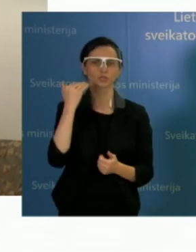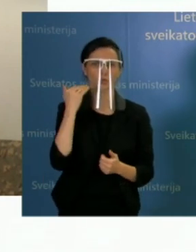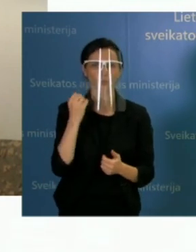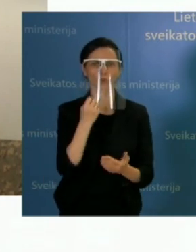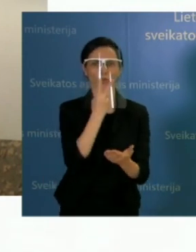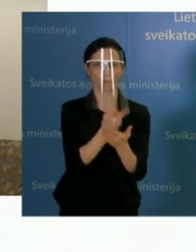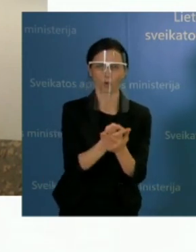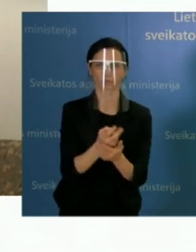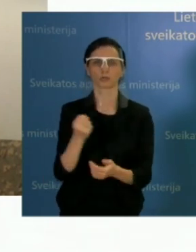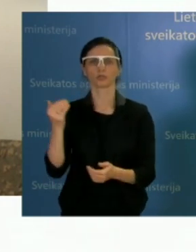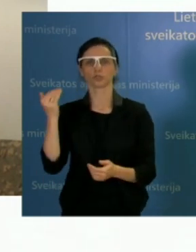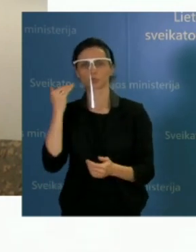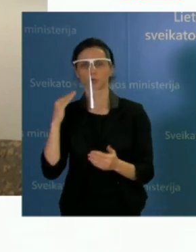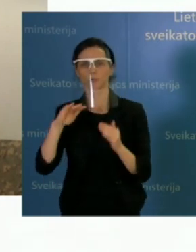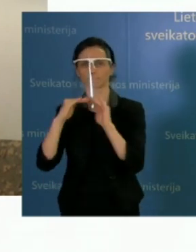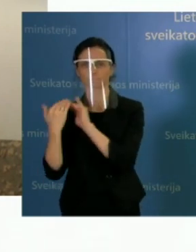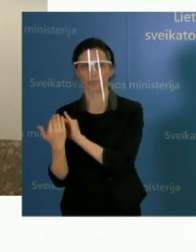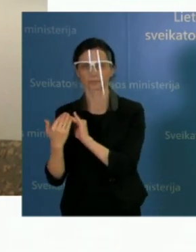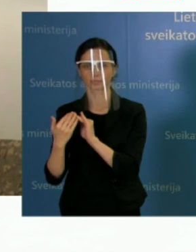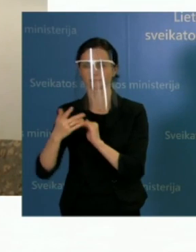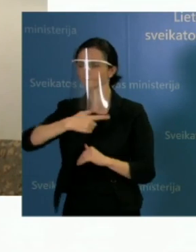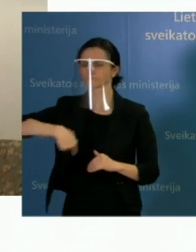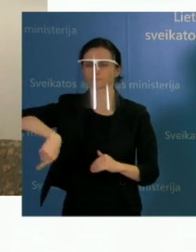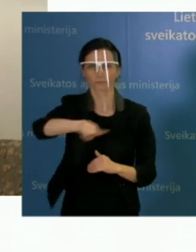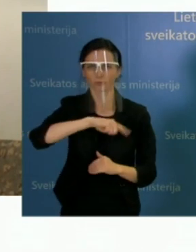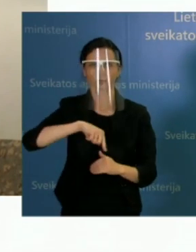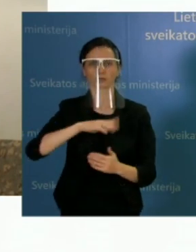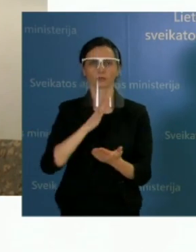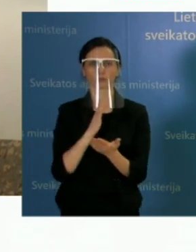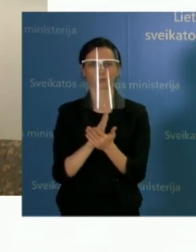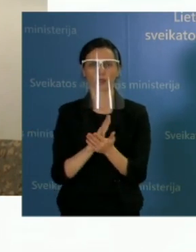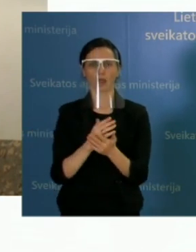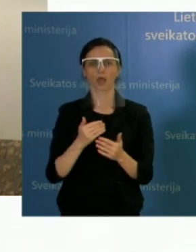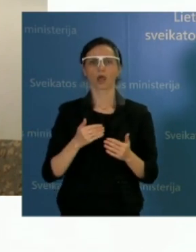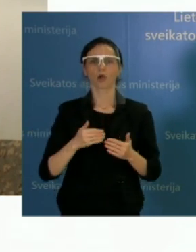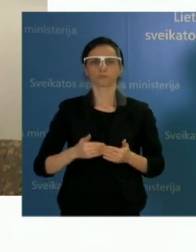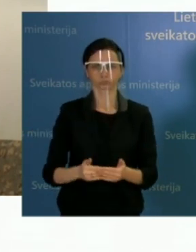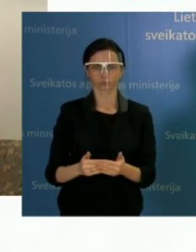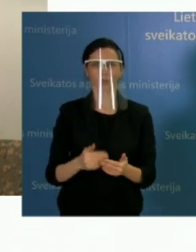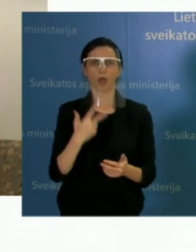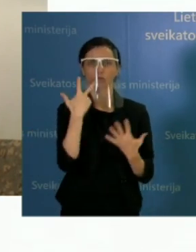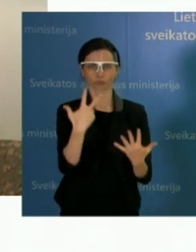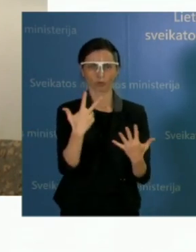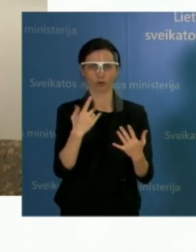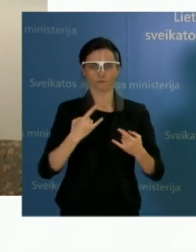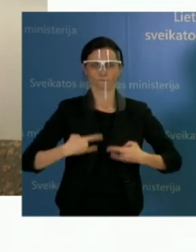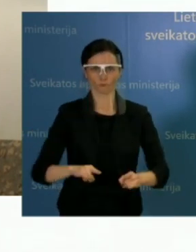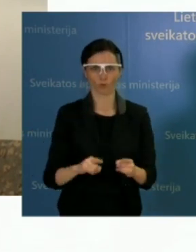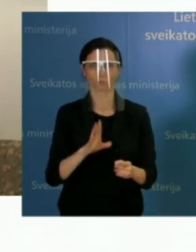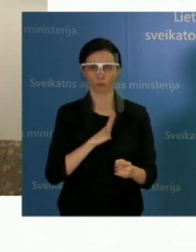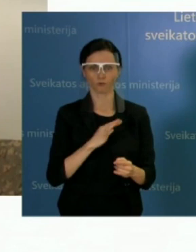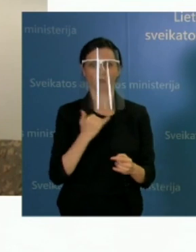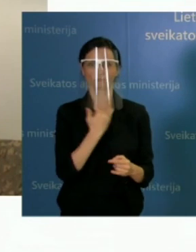gindė visumoj aštuonios nešiesios, kurios sirgo COVID-liga.